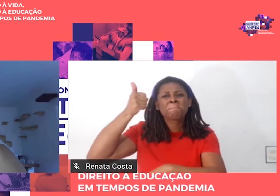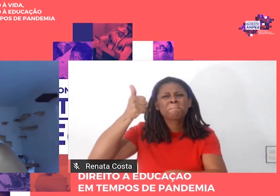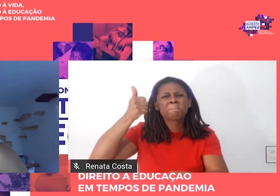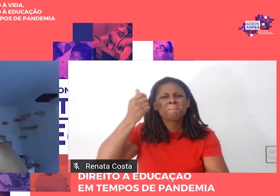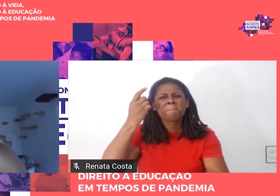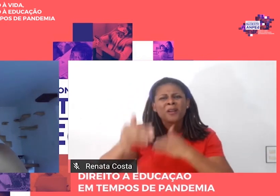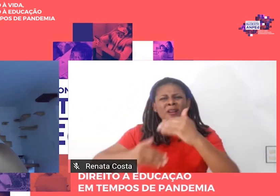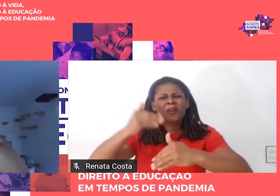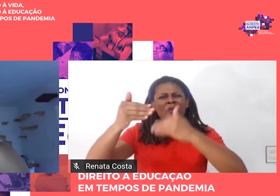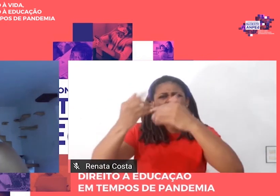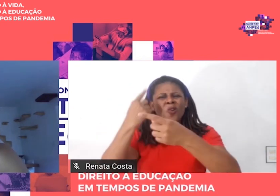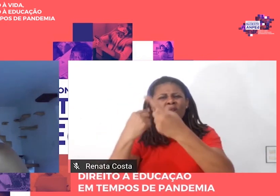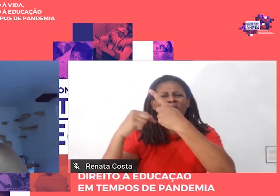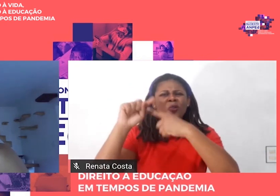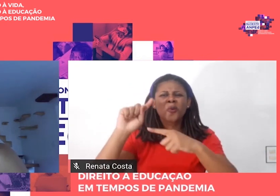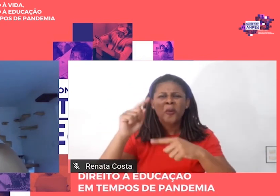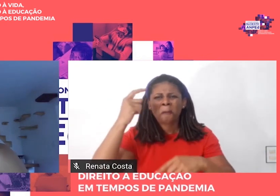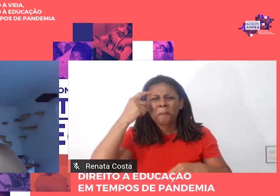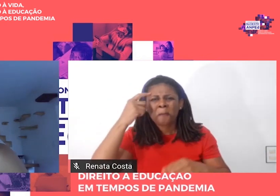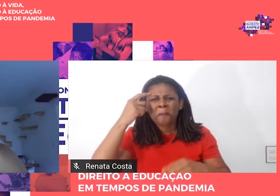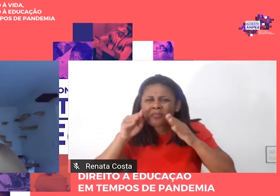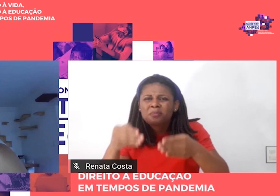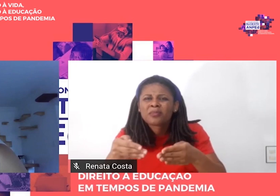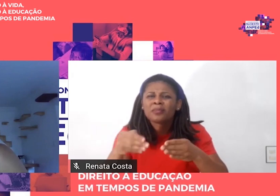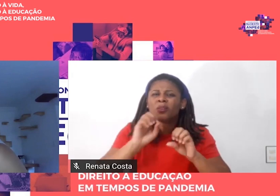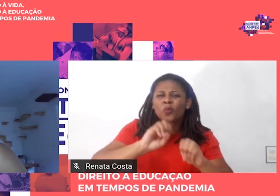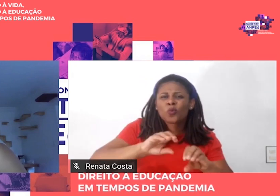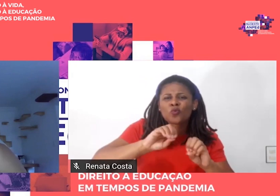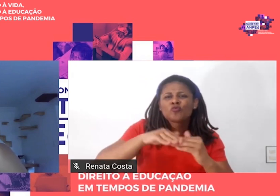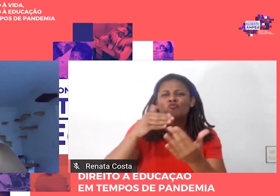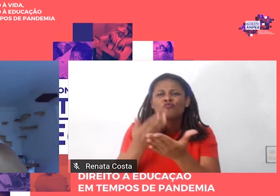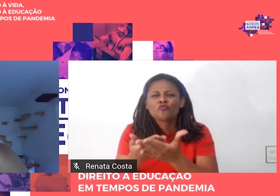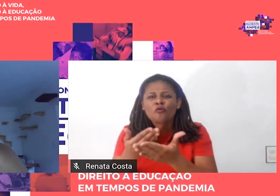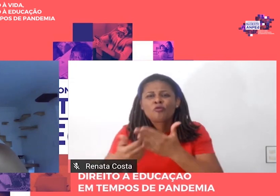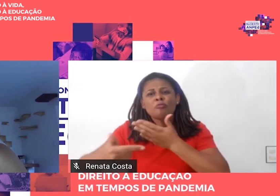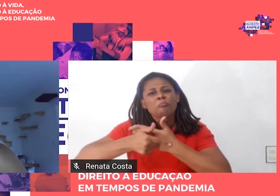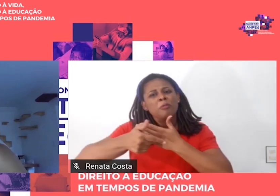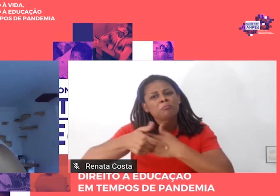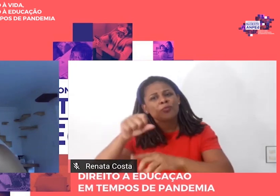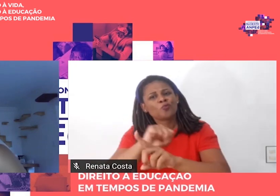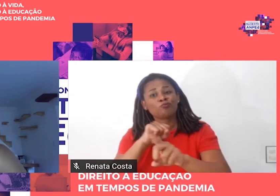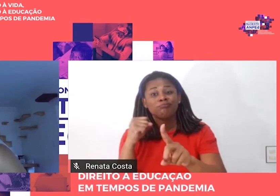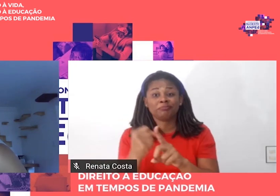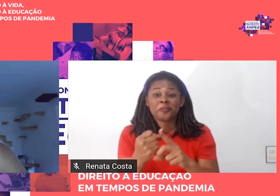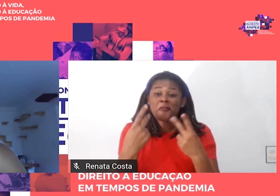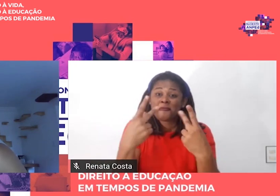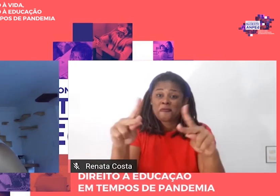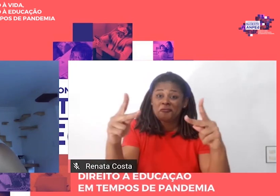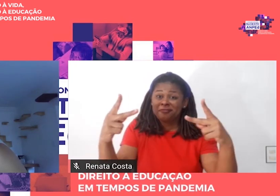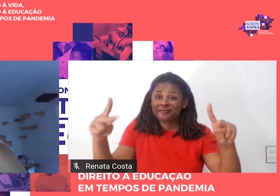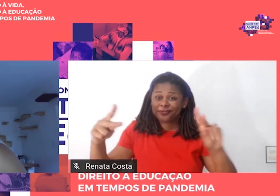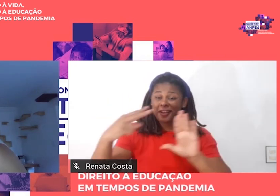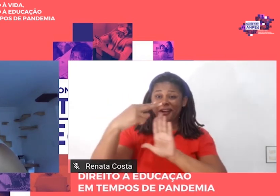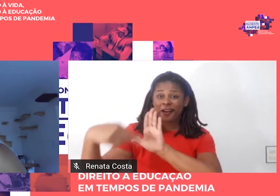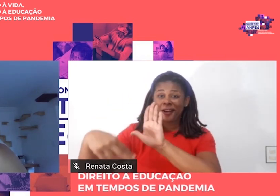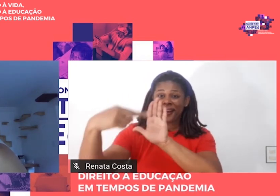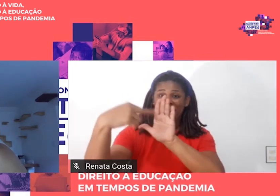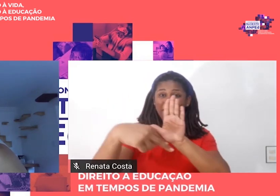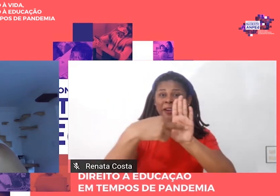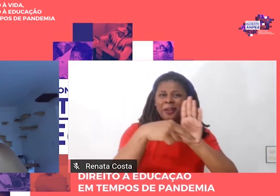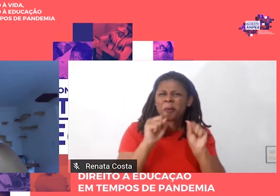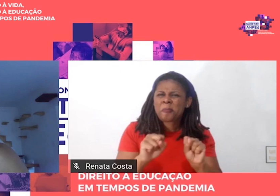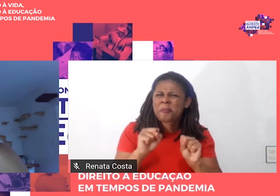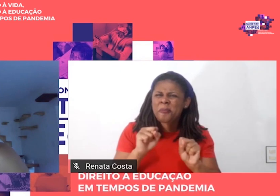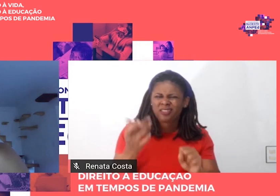educação, a escola e a sua função social. O leitor pode estranhar esse apego de minha